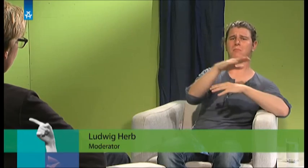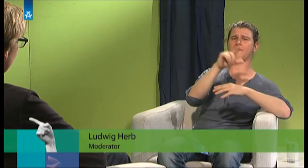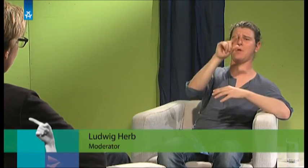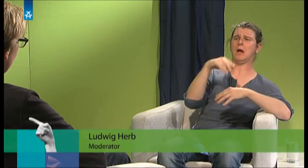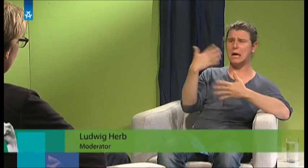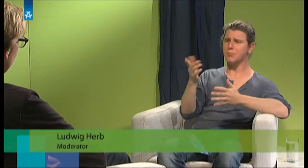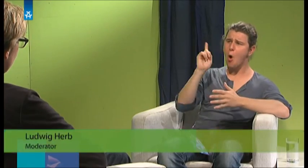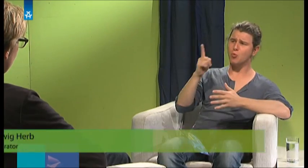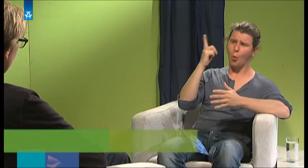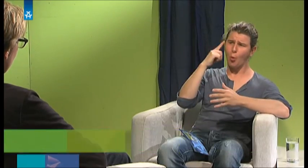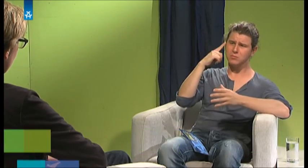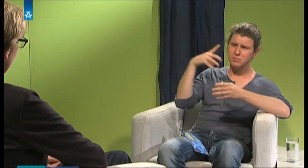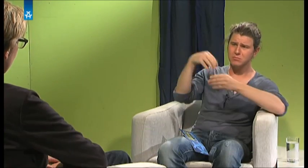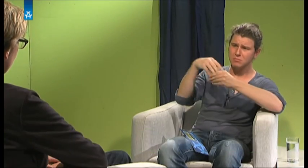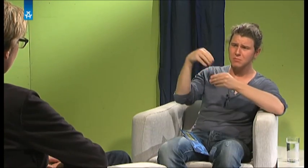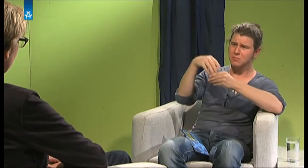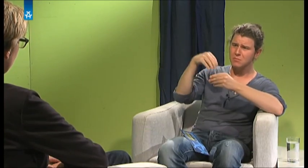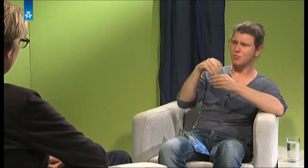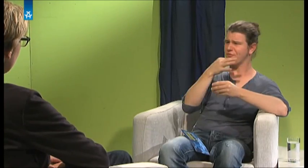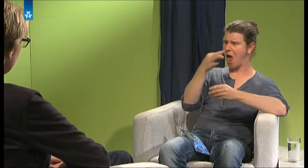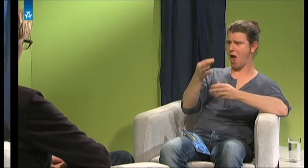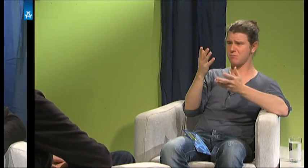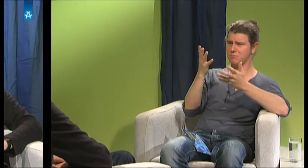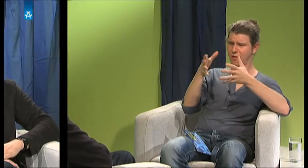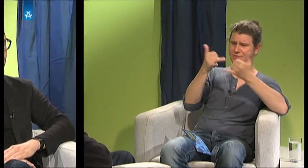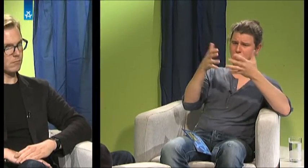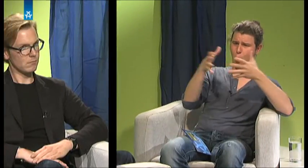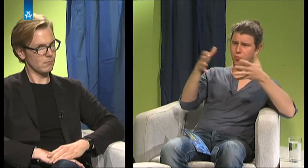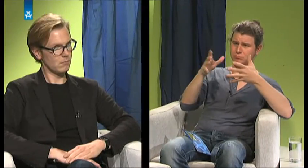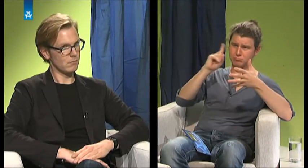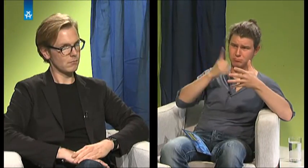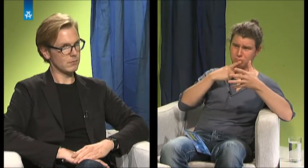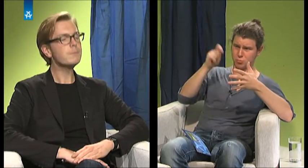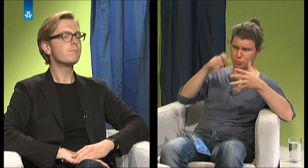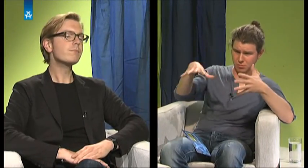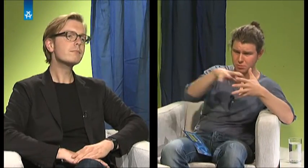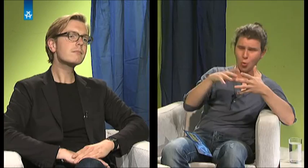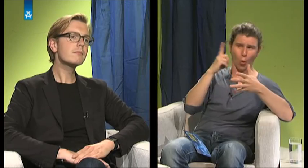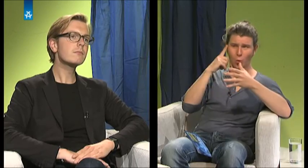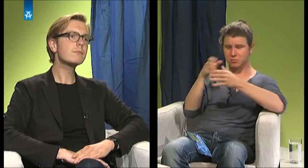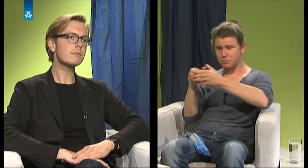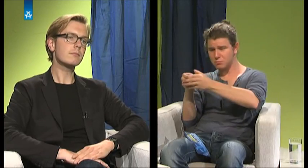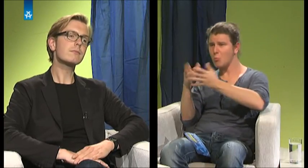hattest du das Gefühl, das sind sowieso ganz wenig taube Menschen auf dem Campus und es sind ganz viele hörende Menschen? Vielleicht kannst du dazu noch was sagen.